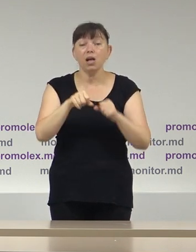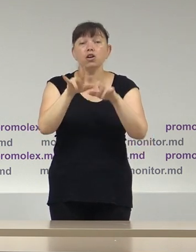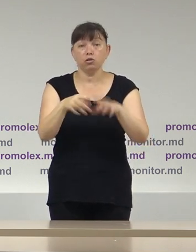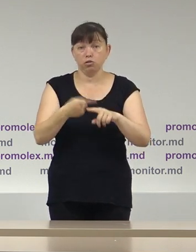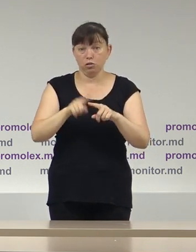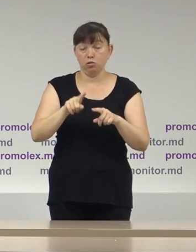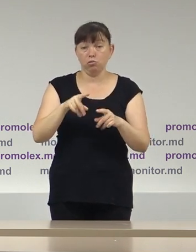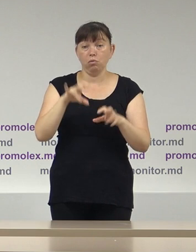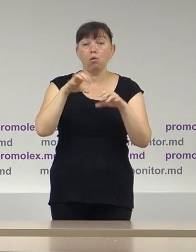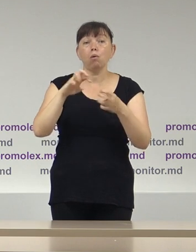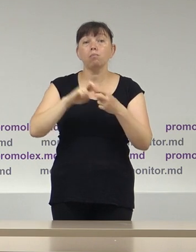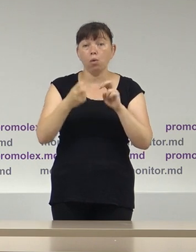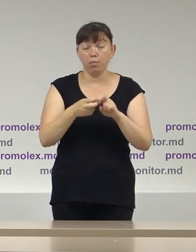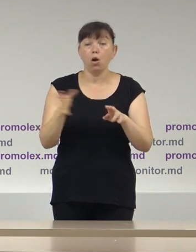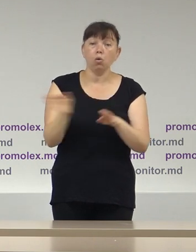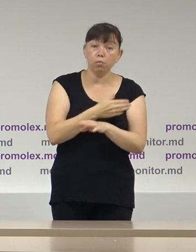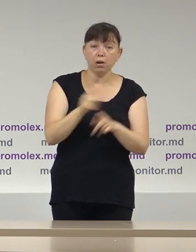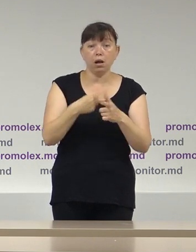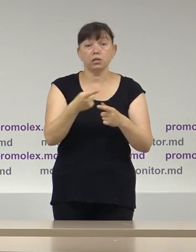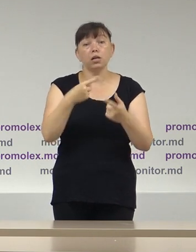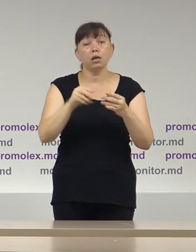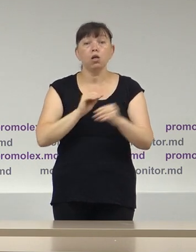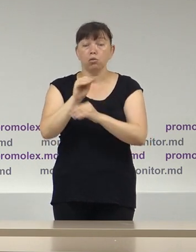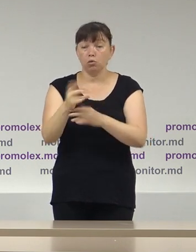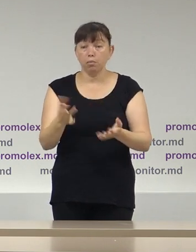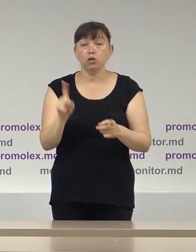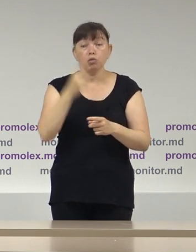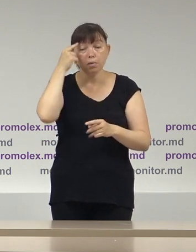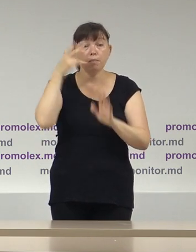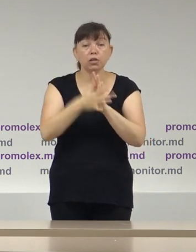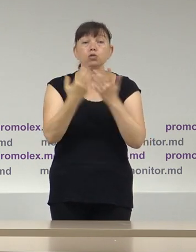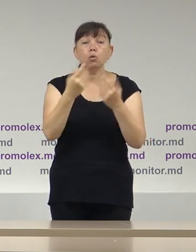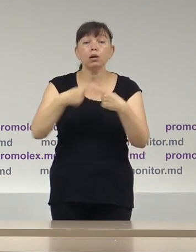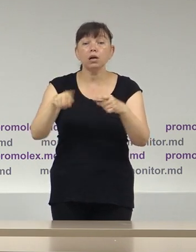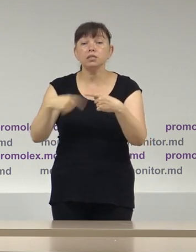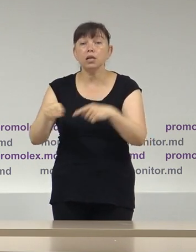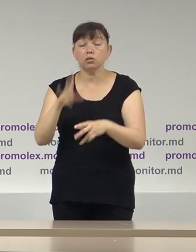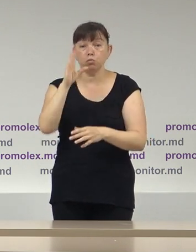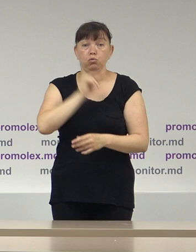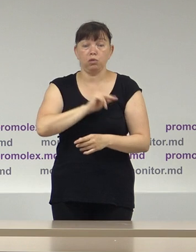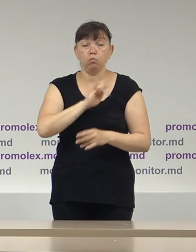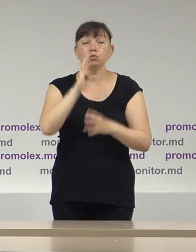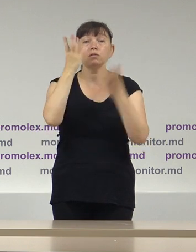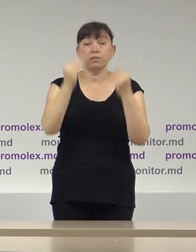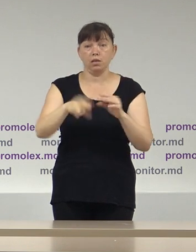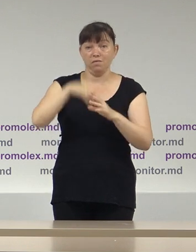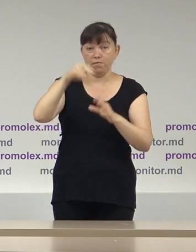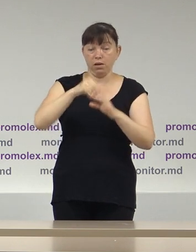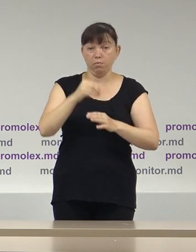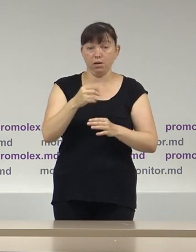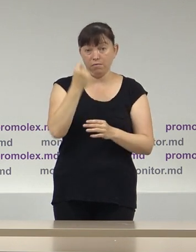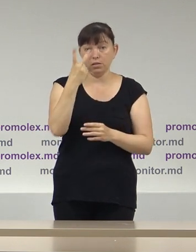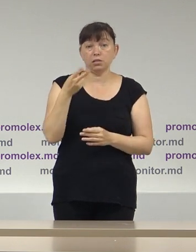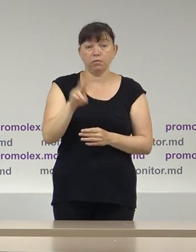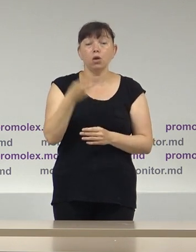această problemă legală ca să se înțeleagă totuși câte secții urmează a fi funcționale în ziul alegerilor pentru